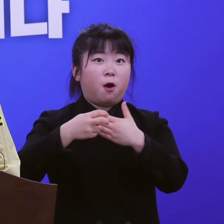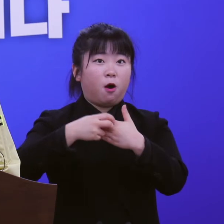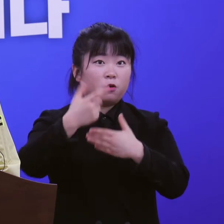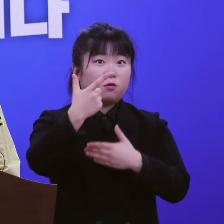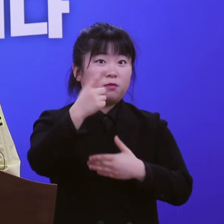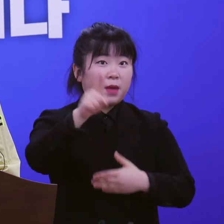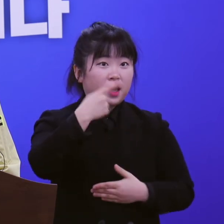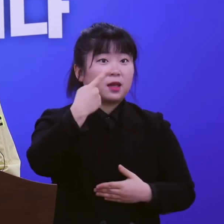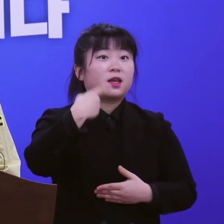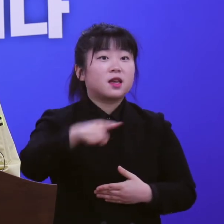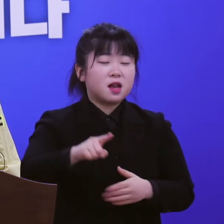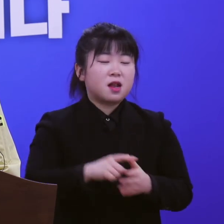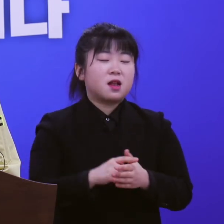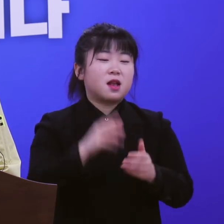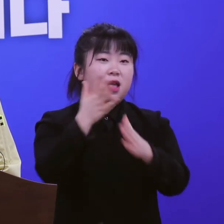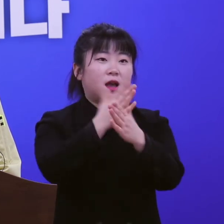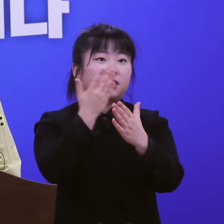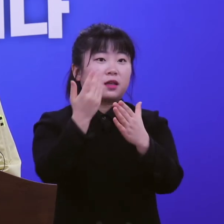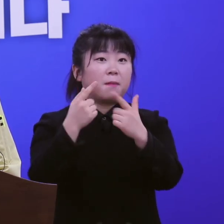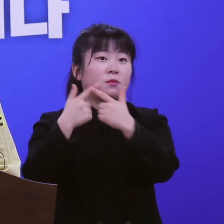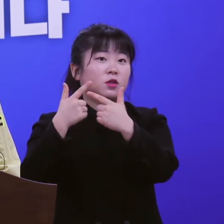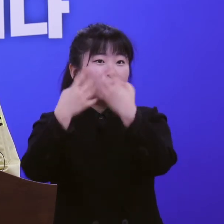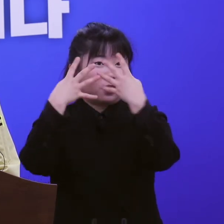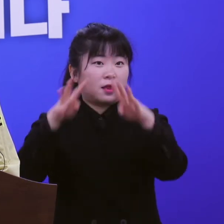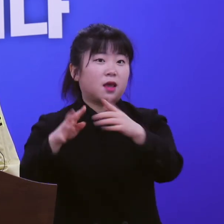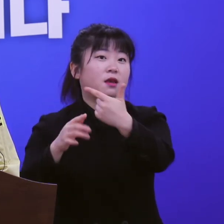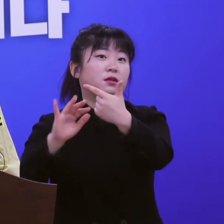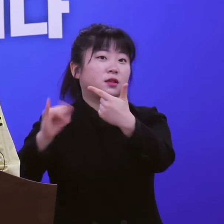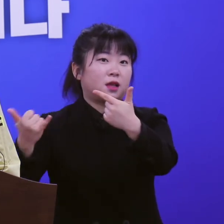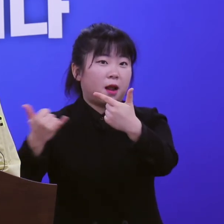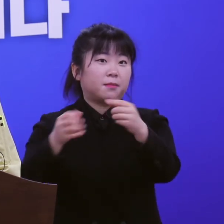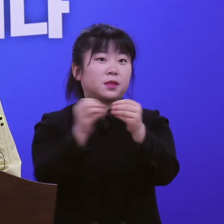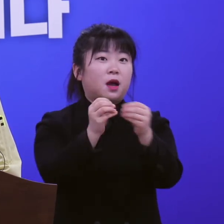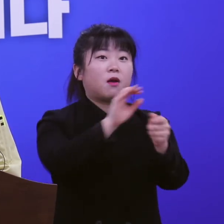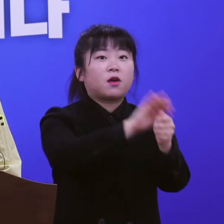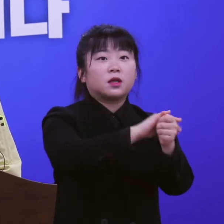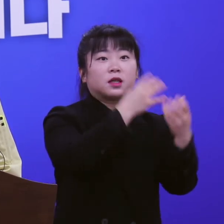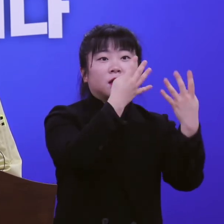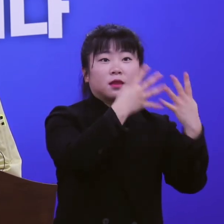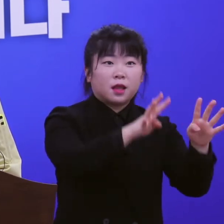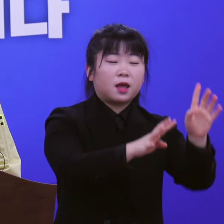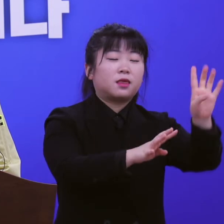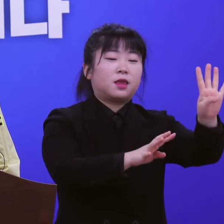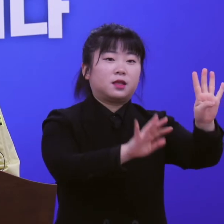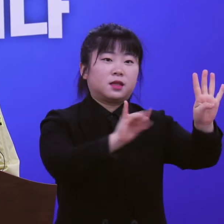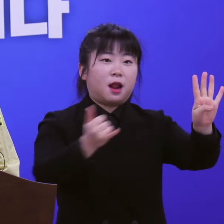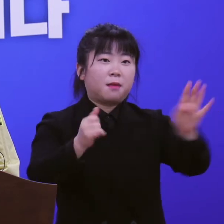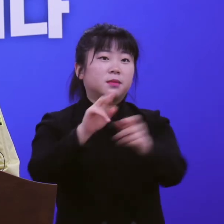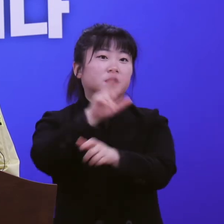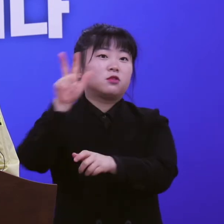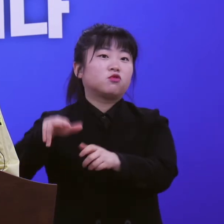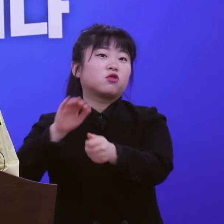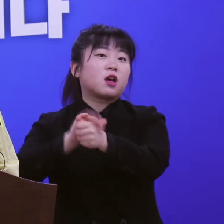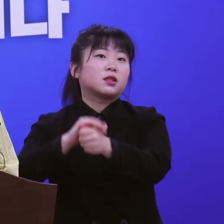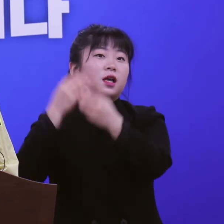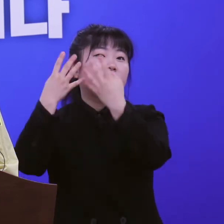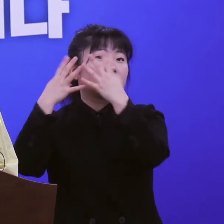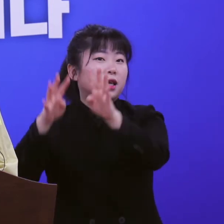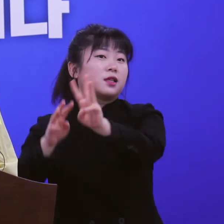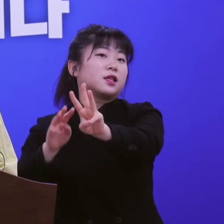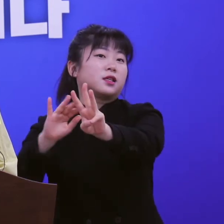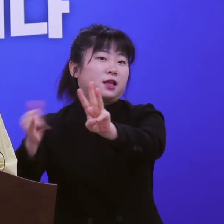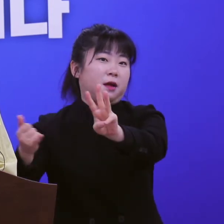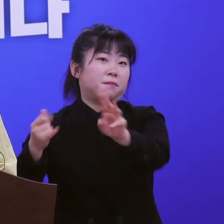양산부산대병원에 6명, 창원경상대병원에 4명, 진주경상대병원 3명입니다.